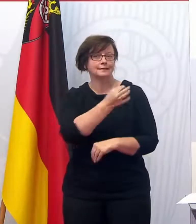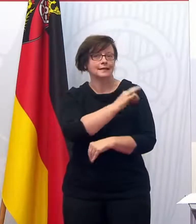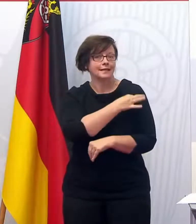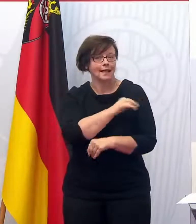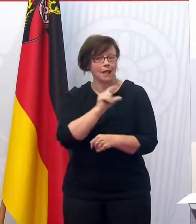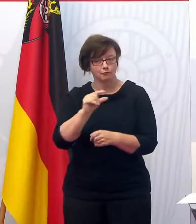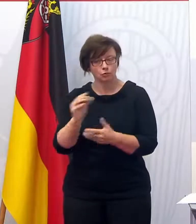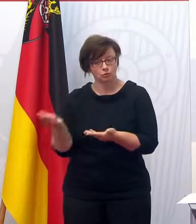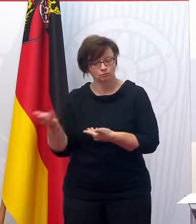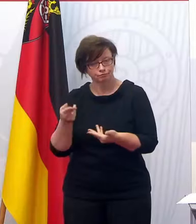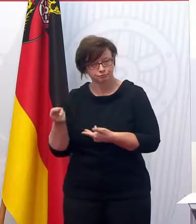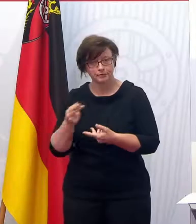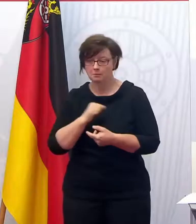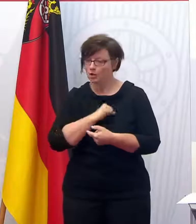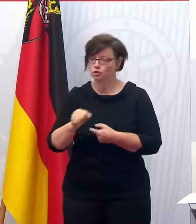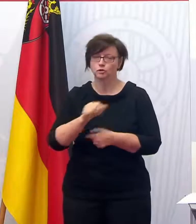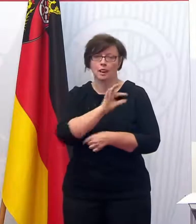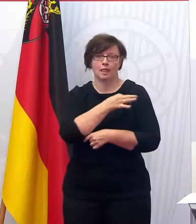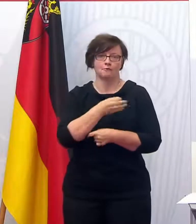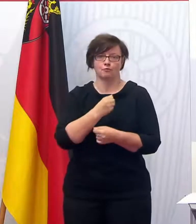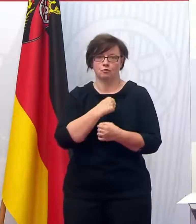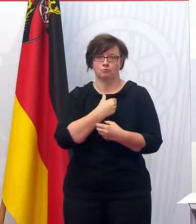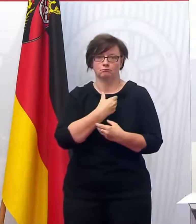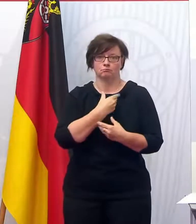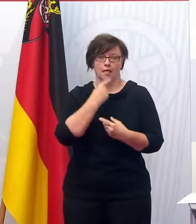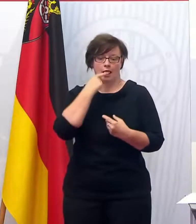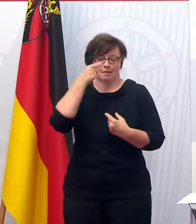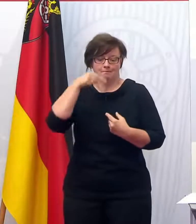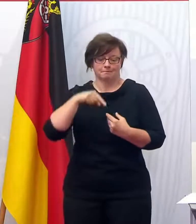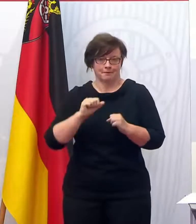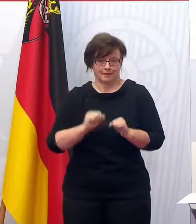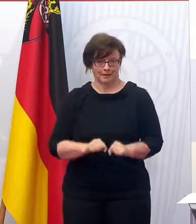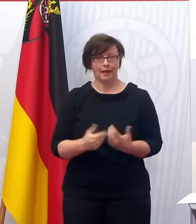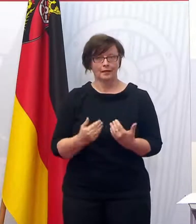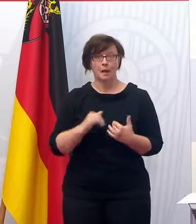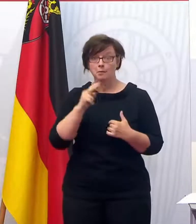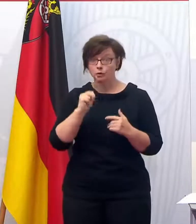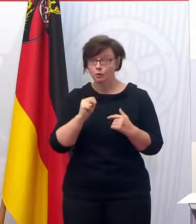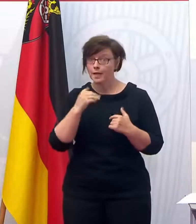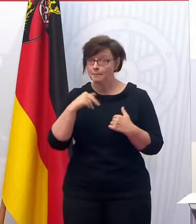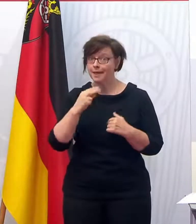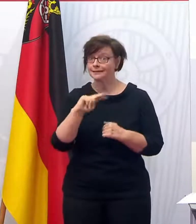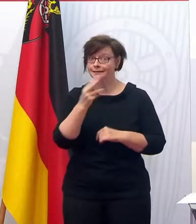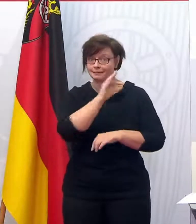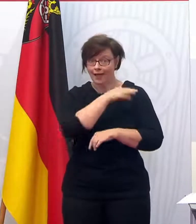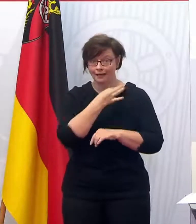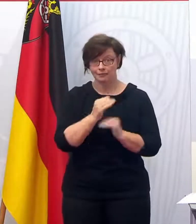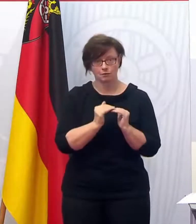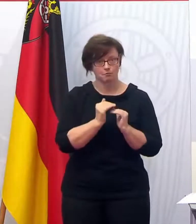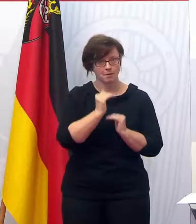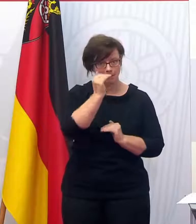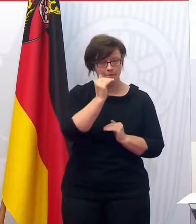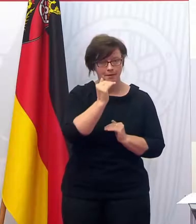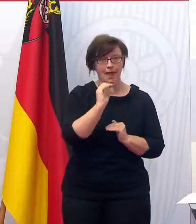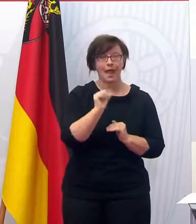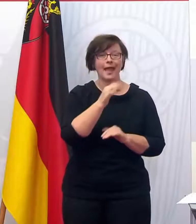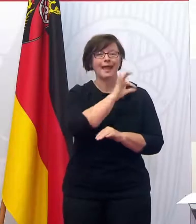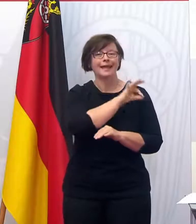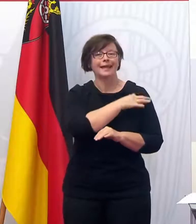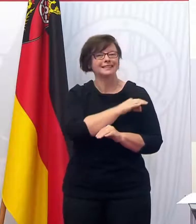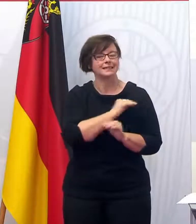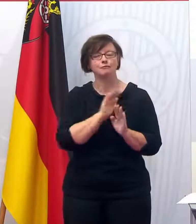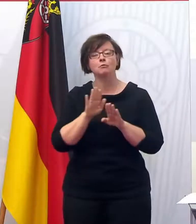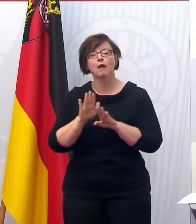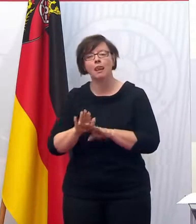vorangeht. Muss man auch sehen, im Laufe des Juni werden immer mehr Zweitimpfungen dazukommen, sodass der Anteil der Erstimpfungen nicht so